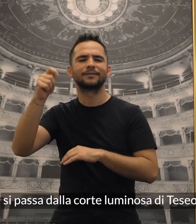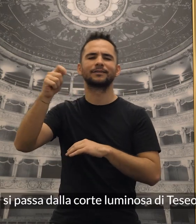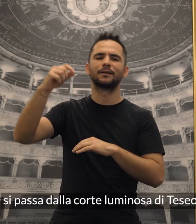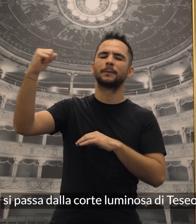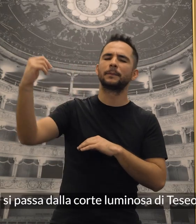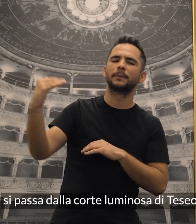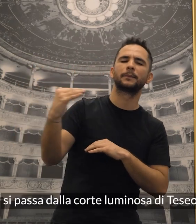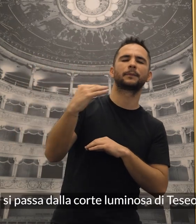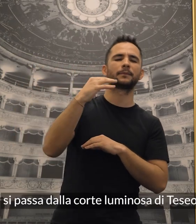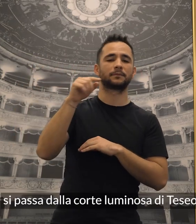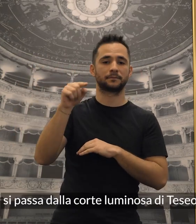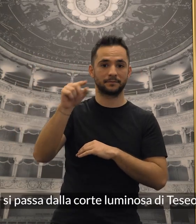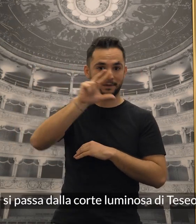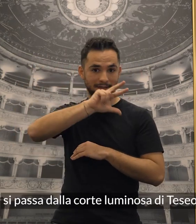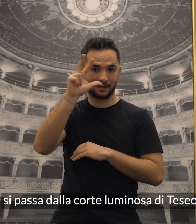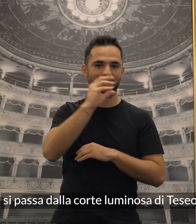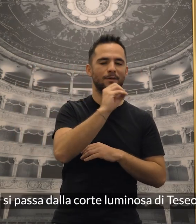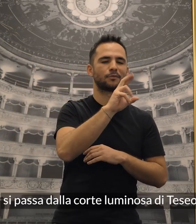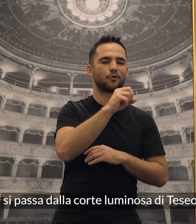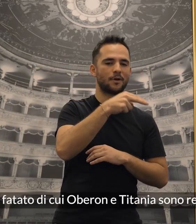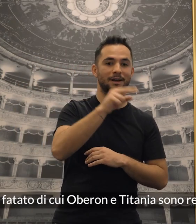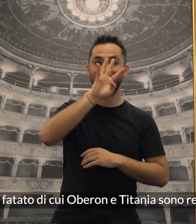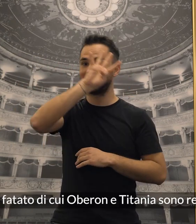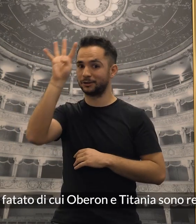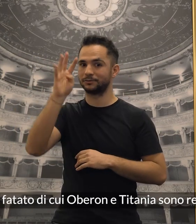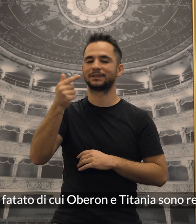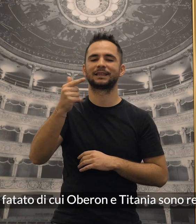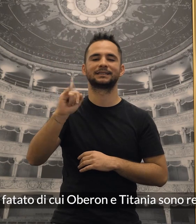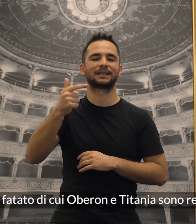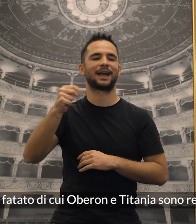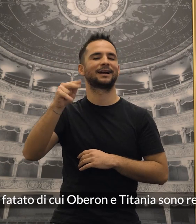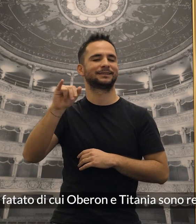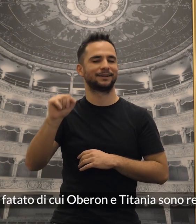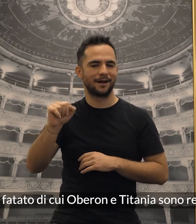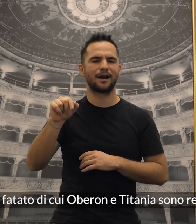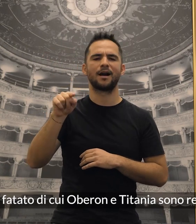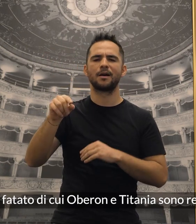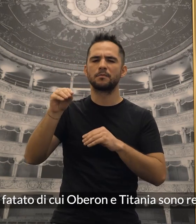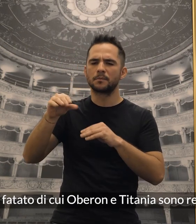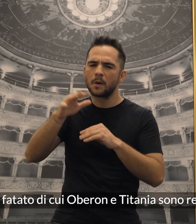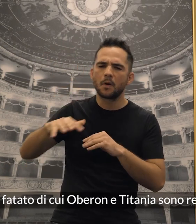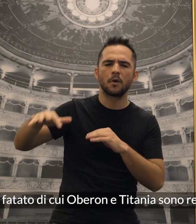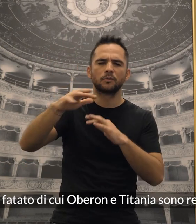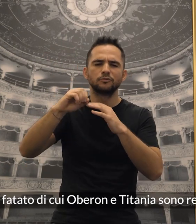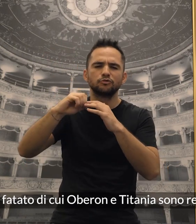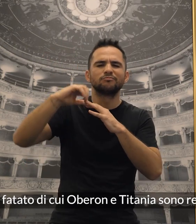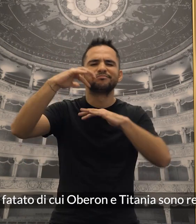passa dalla corte luminosa di Teseo al bosco fatato in cui Oberon e Titania sono re e